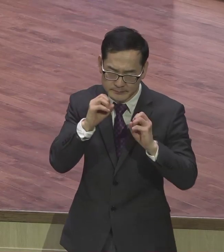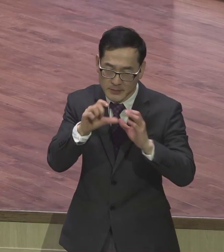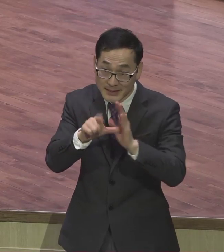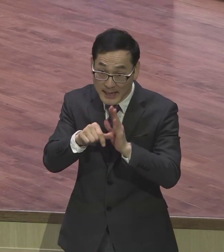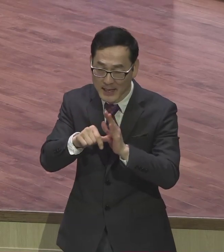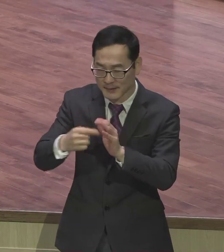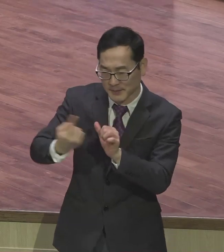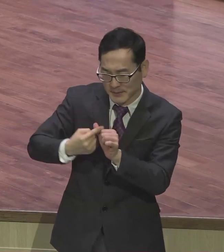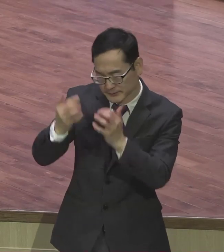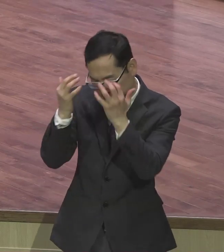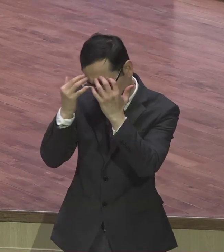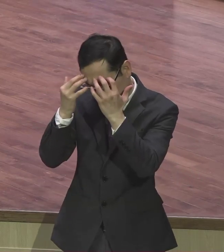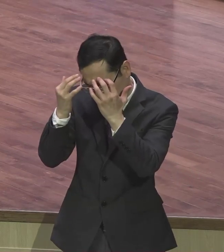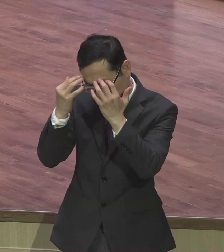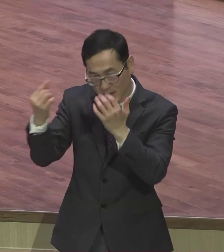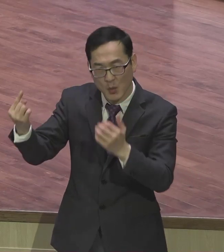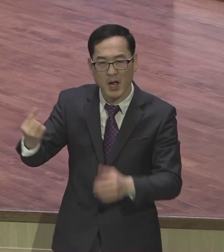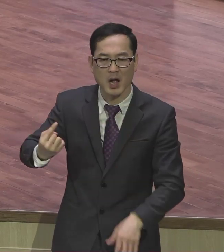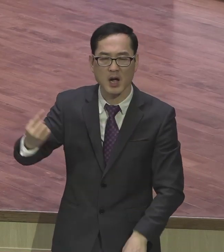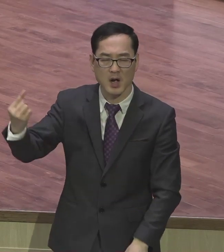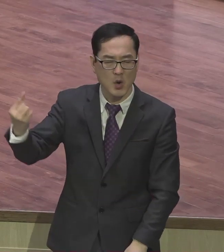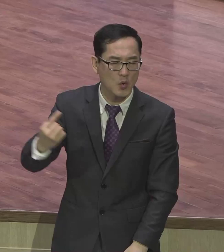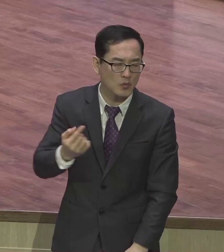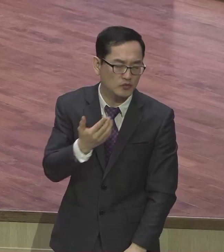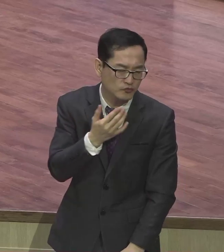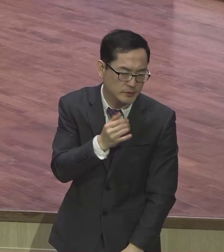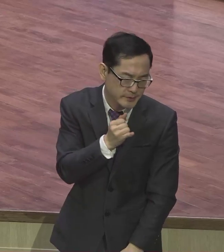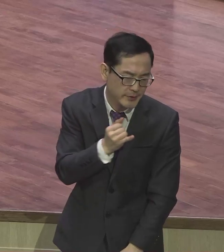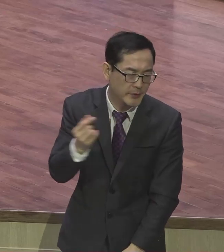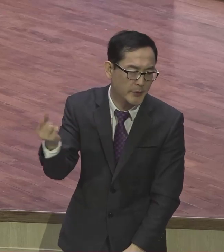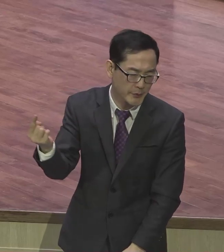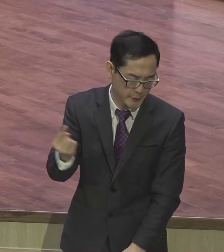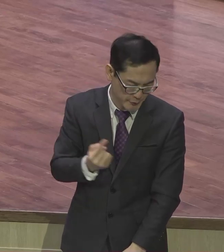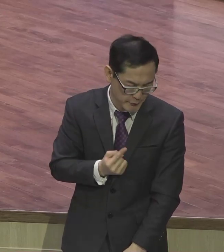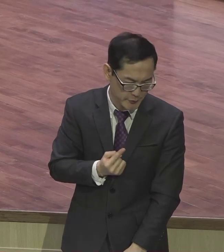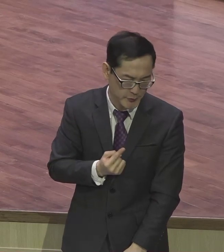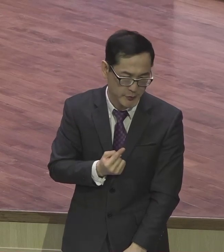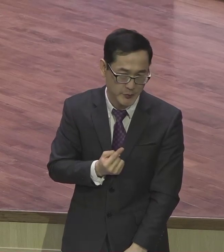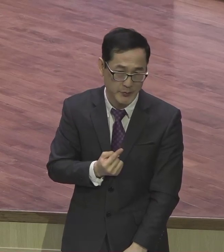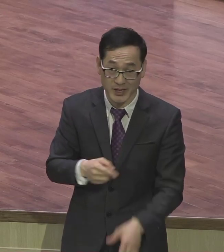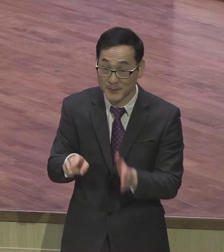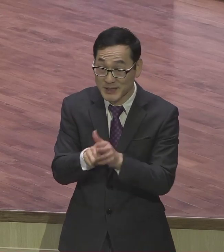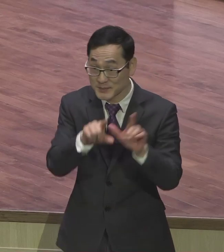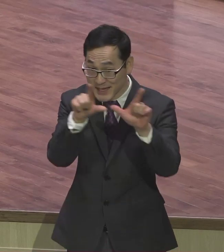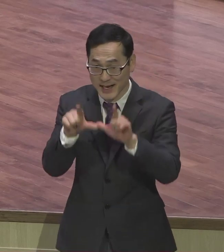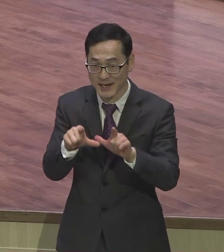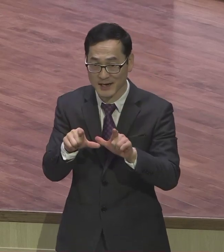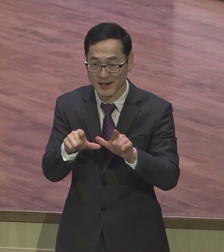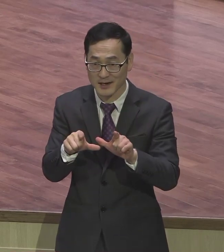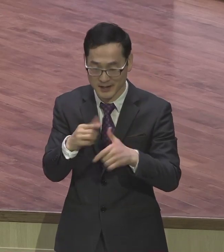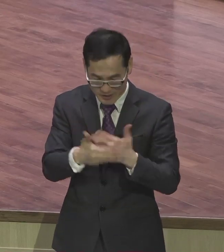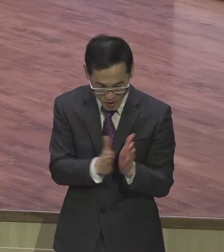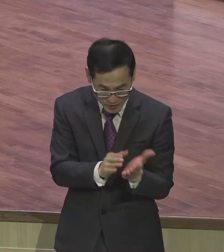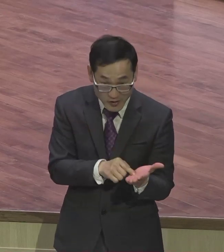고난이 고난의 상황이 올 수 있다 신앙생활을 제대로 성경도 하면 핍박과 고난이 오게 되어있다